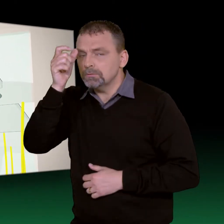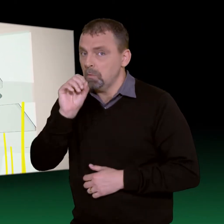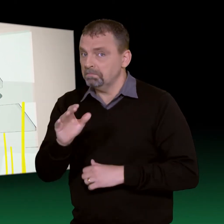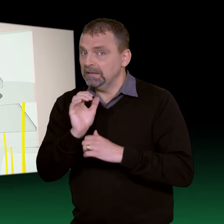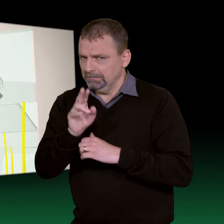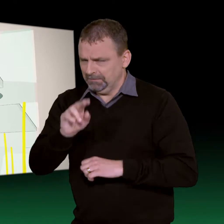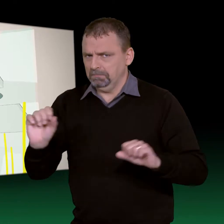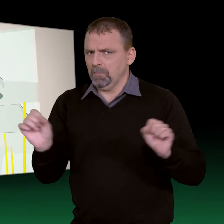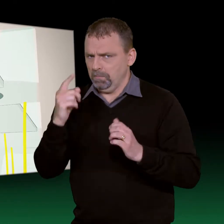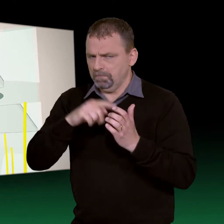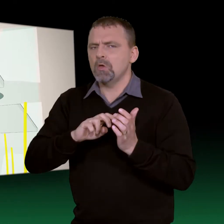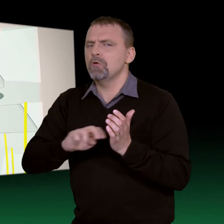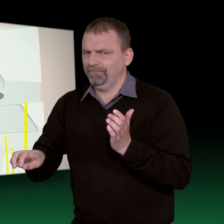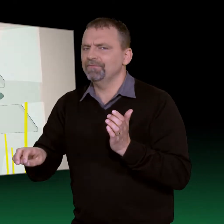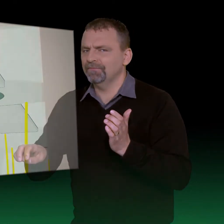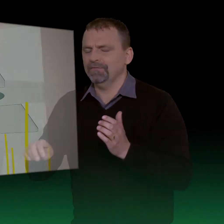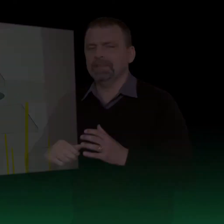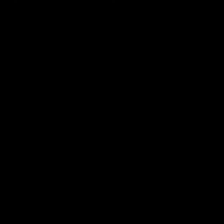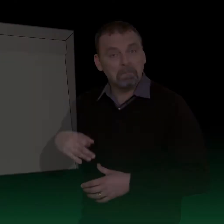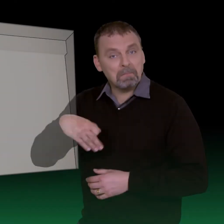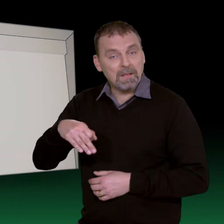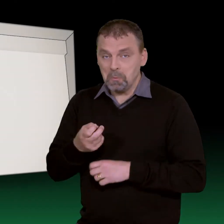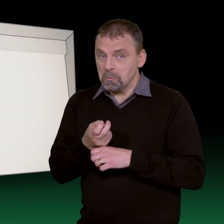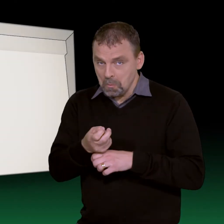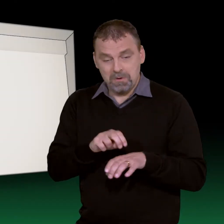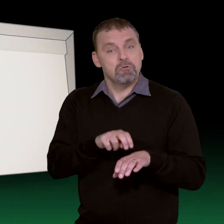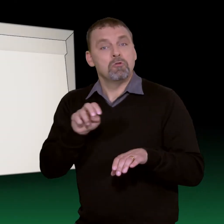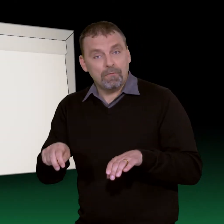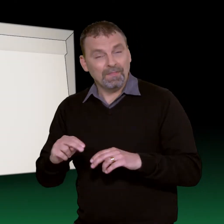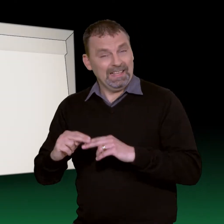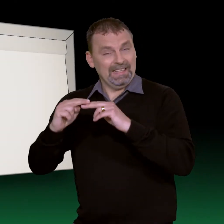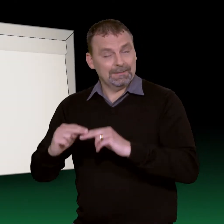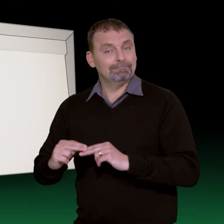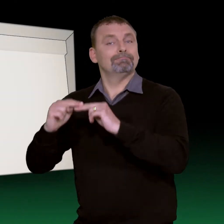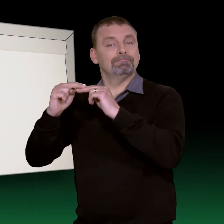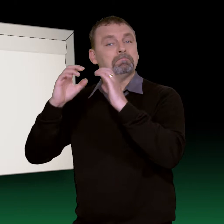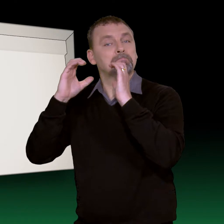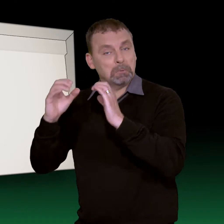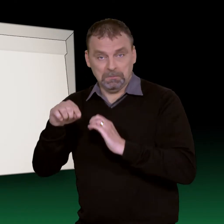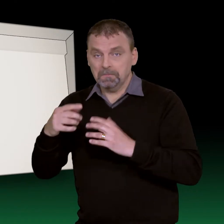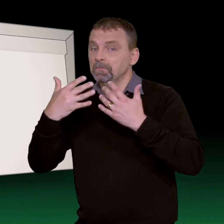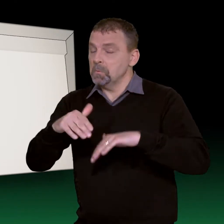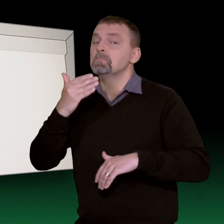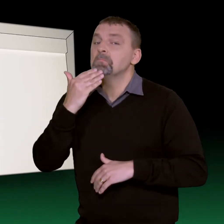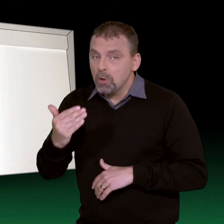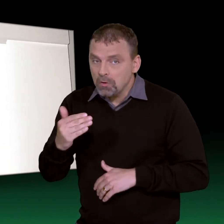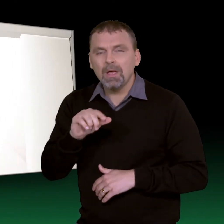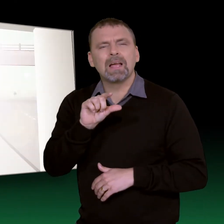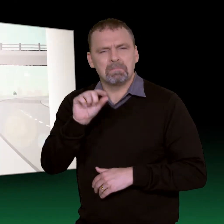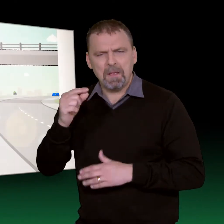Då kan det bli lite bråttom att hinna av. Hissen från pendeln upp till bussen fungerade bra. Det har hänt att jag